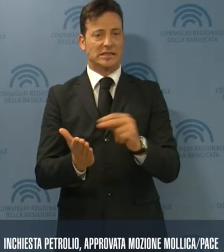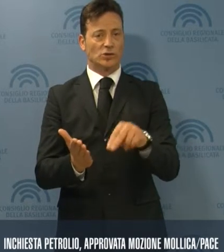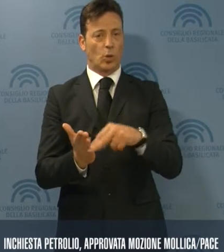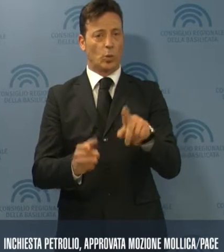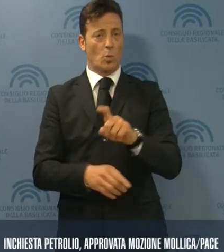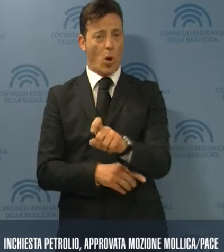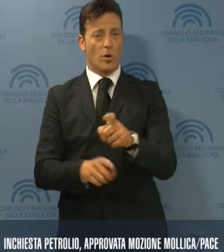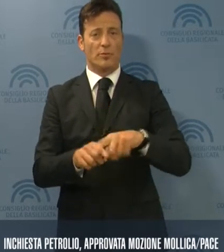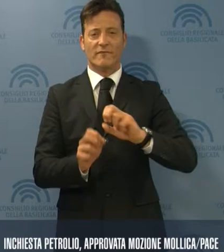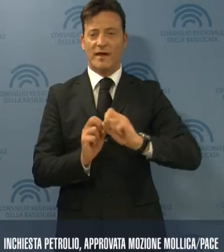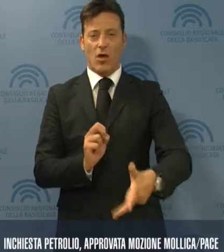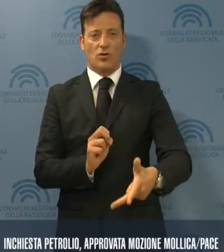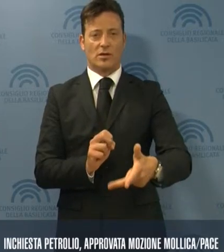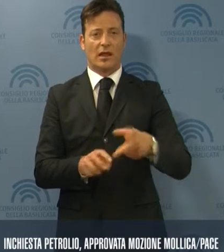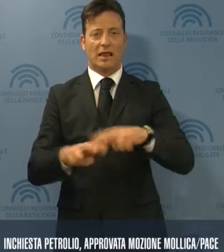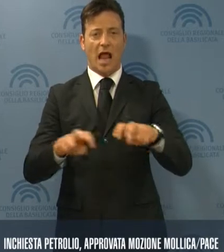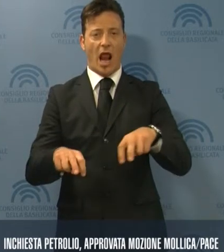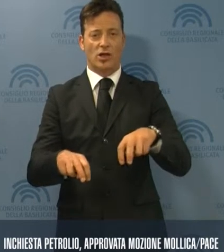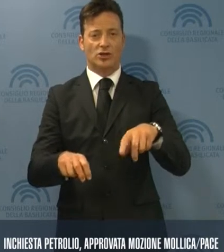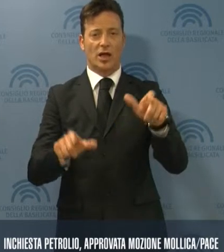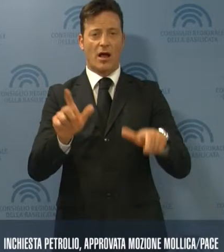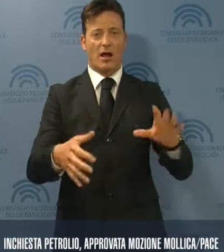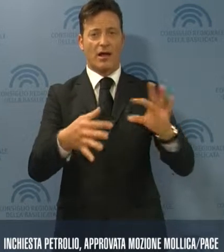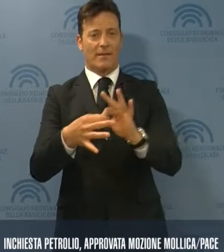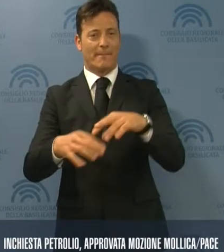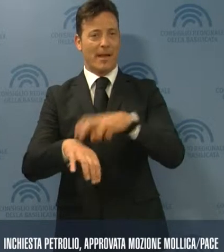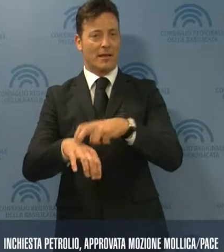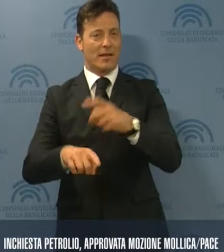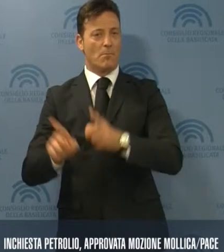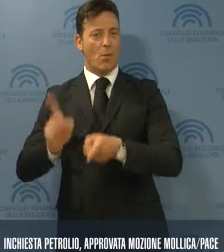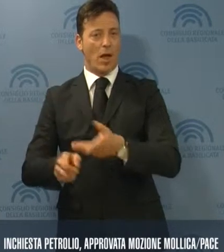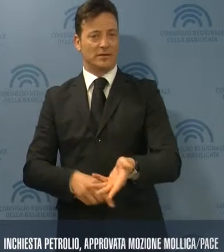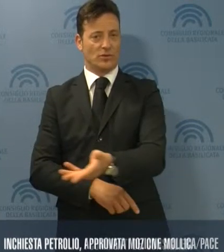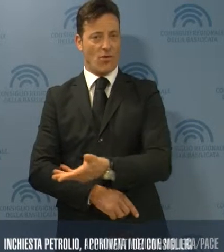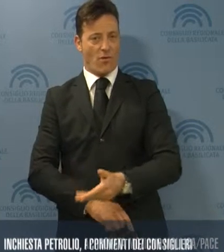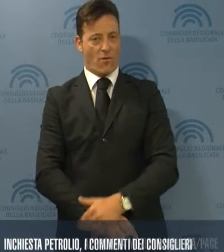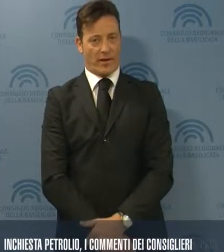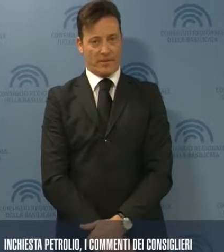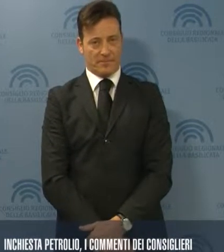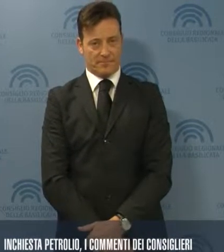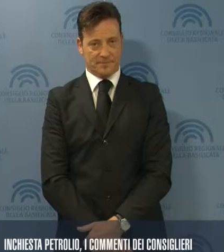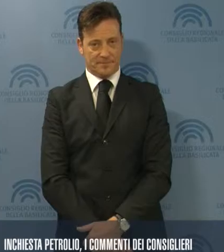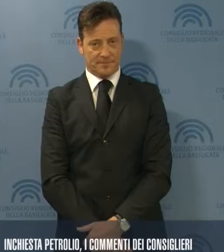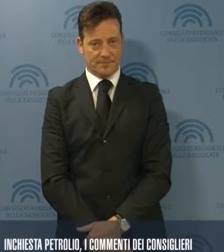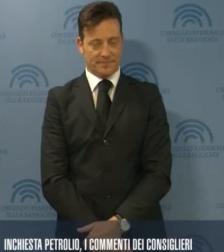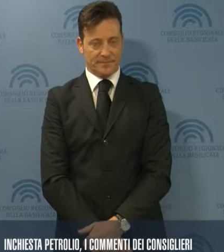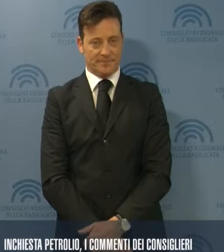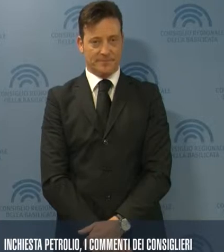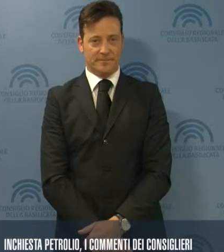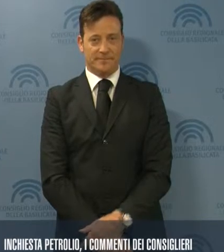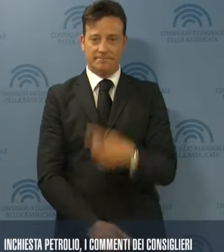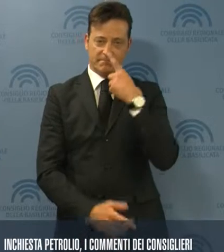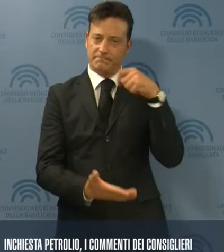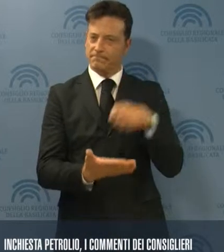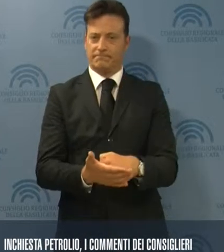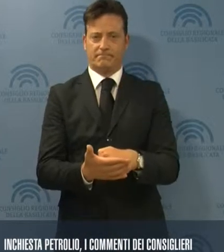accelerare l'espletamento delle indagini epidemiologiche avviata sulla popolazione. Una posizione